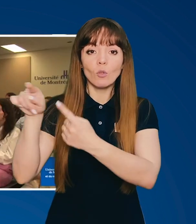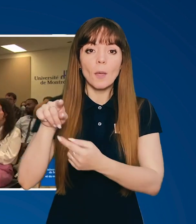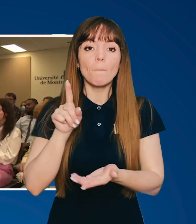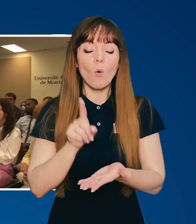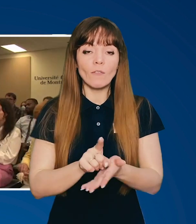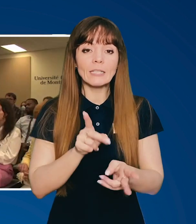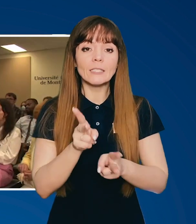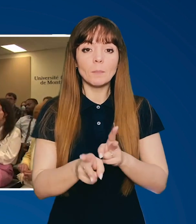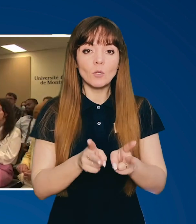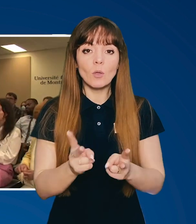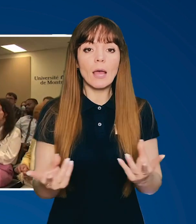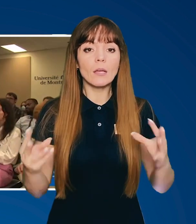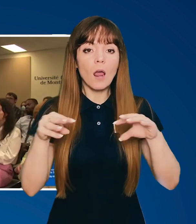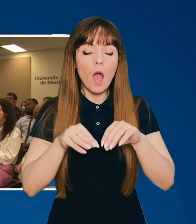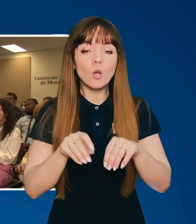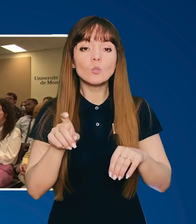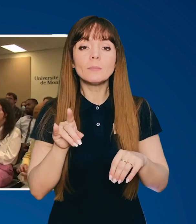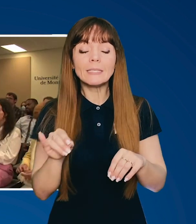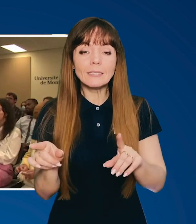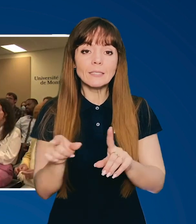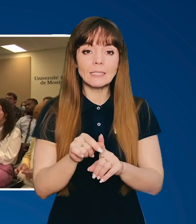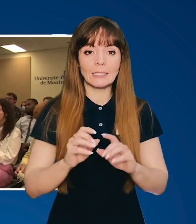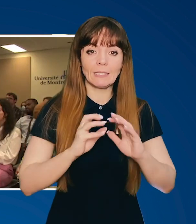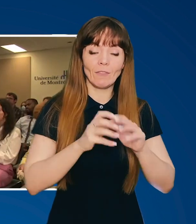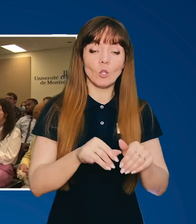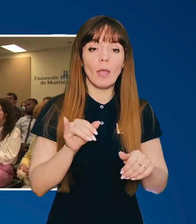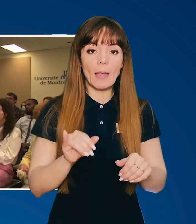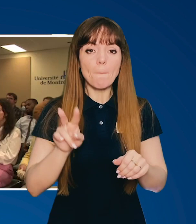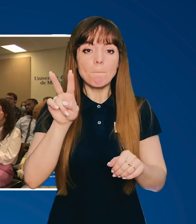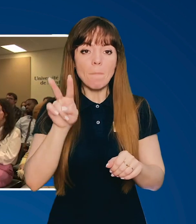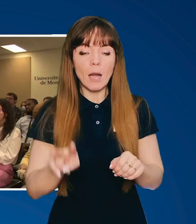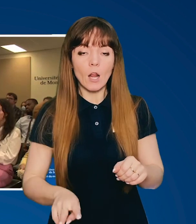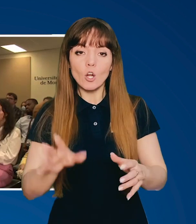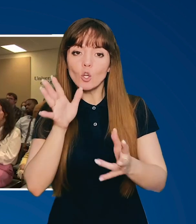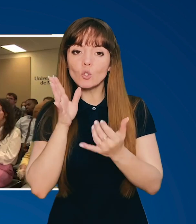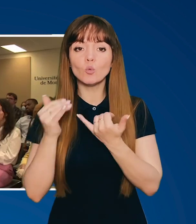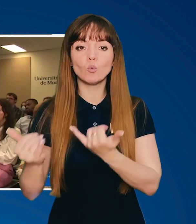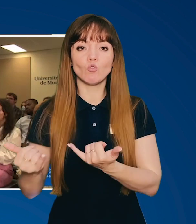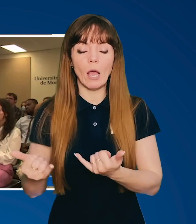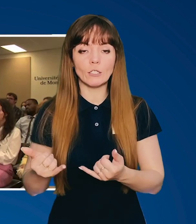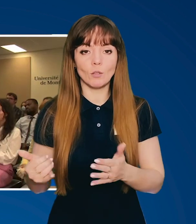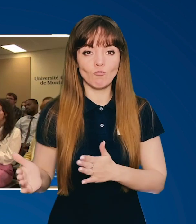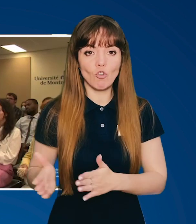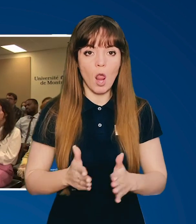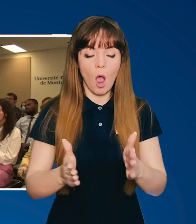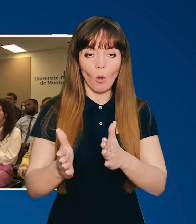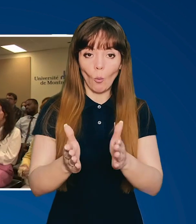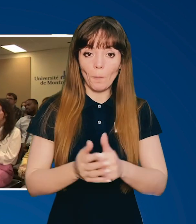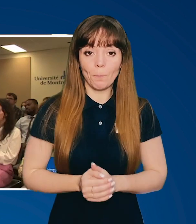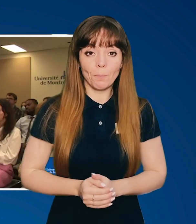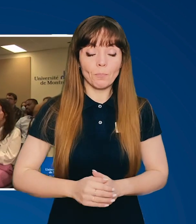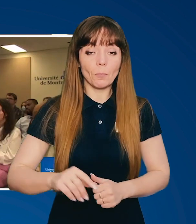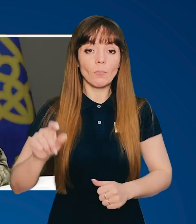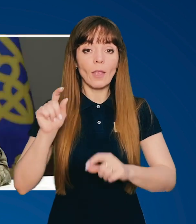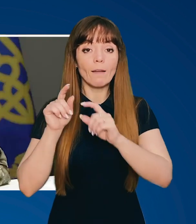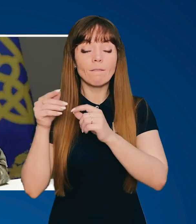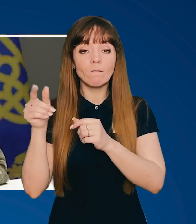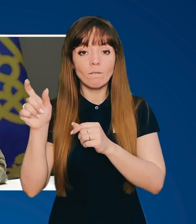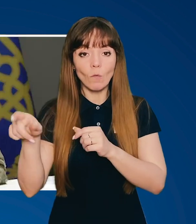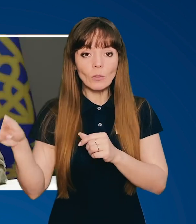вони повинні змінюватися разом зі світом і йти паралельно сучасним шляхом. Вони повинні